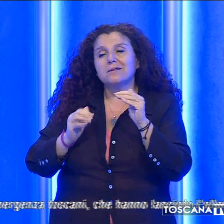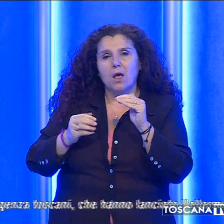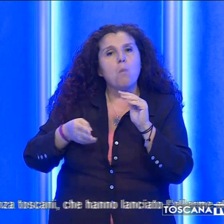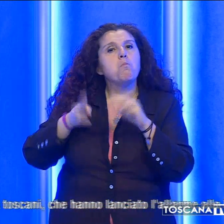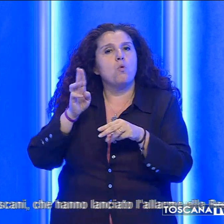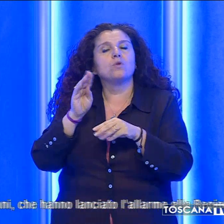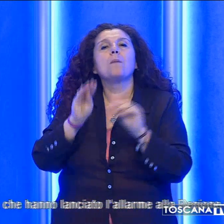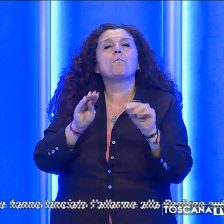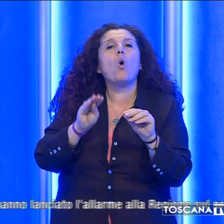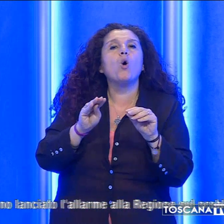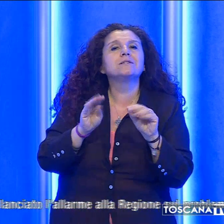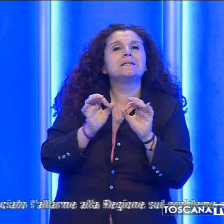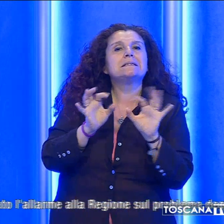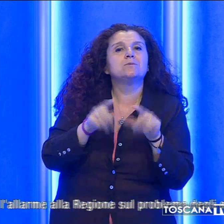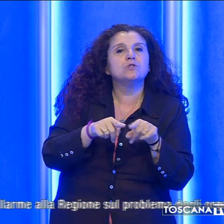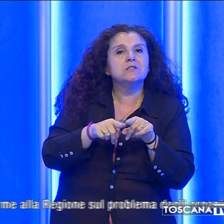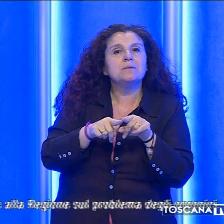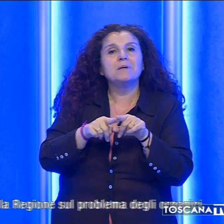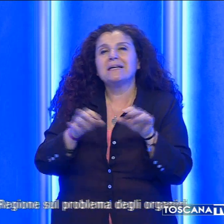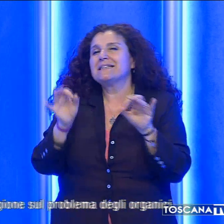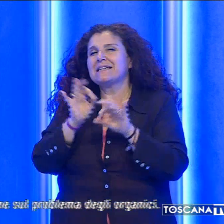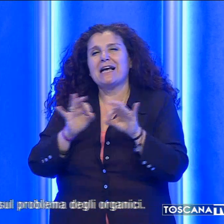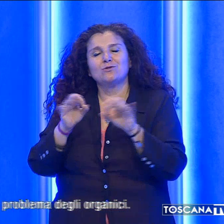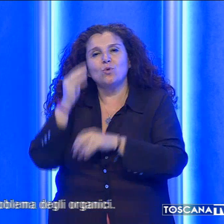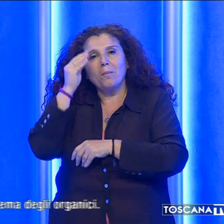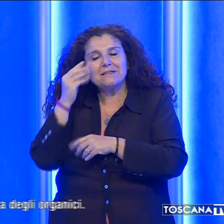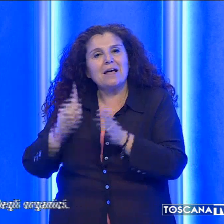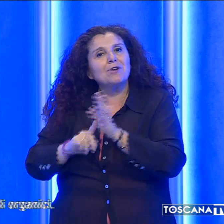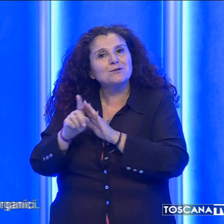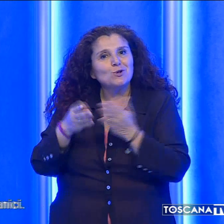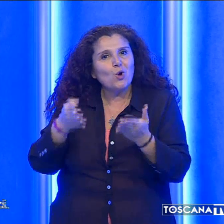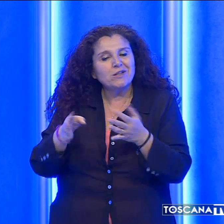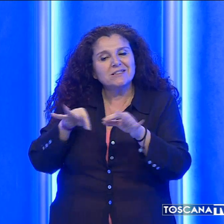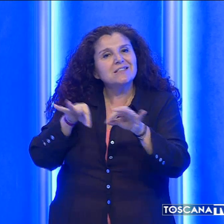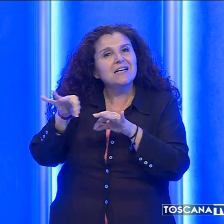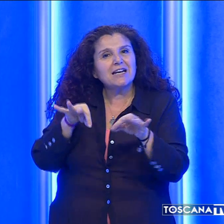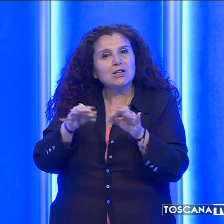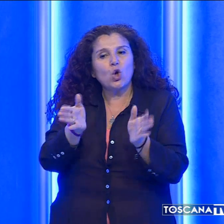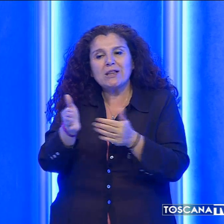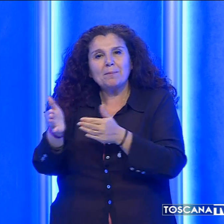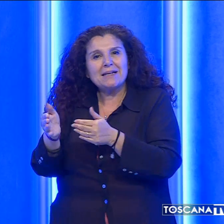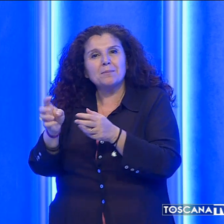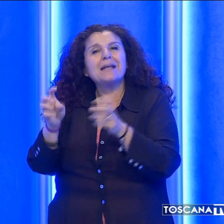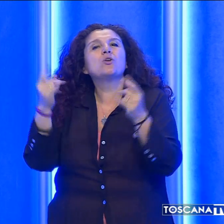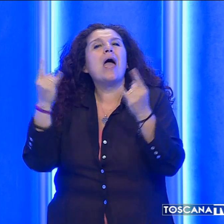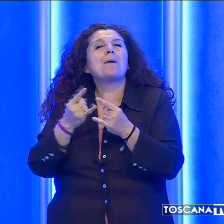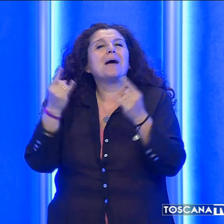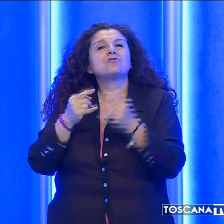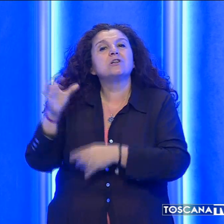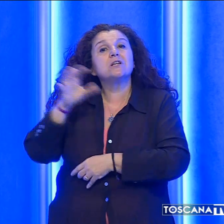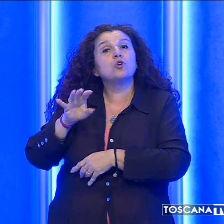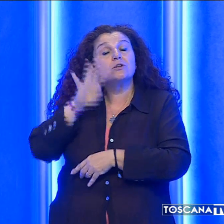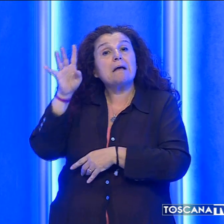più dei posti disponibili. Non se lo aspettavano un successo così i direttori dei dipartimenti di emergenza toscani che hanno